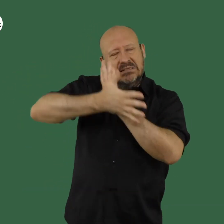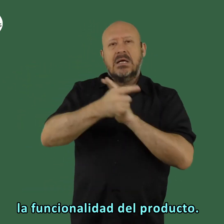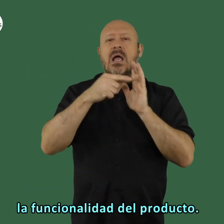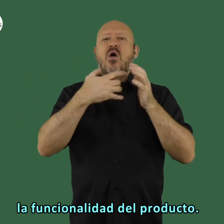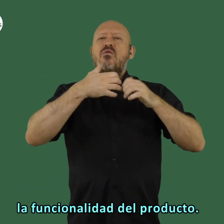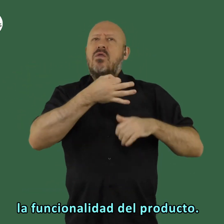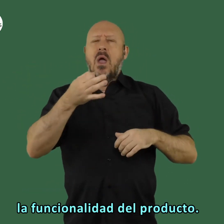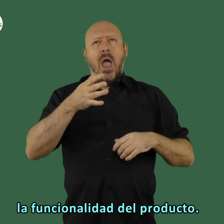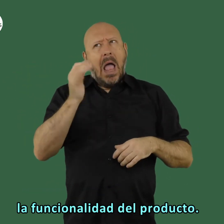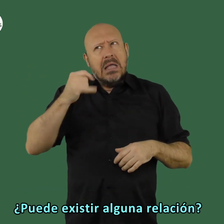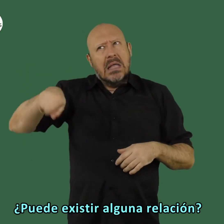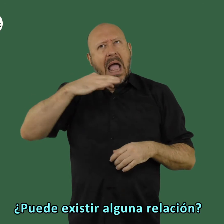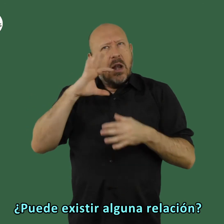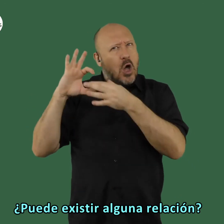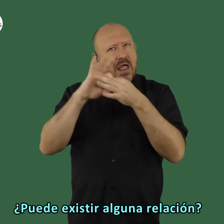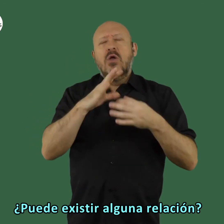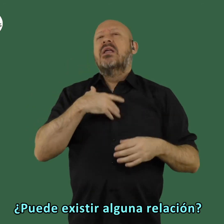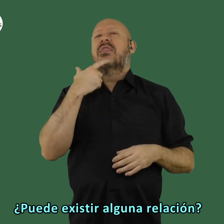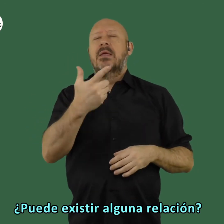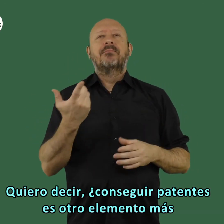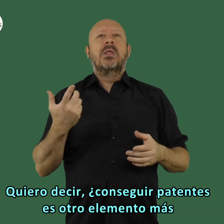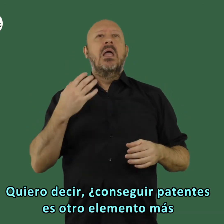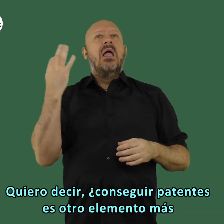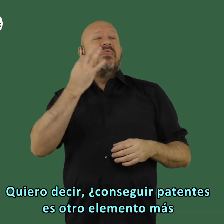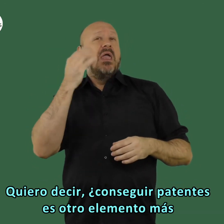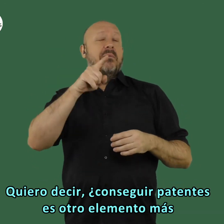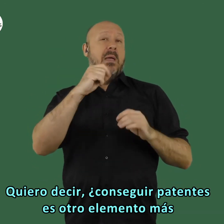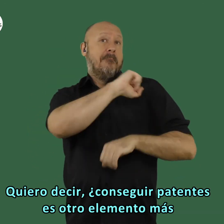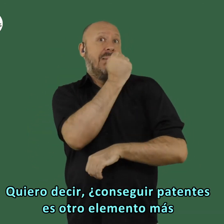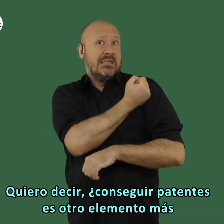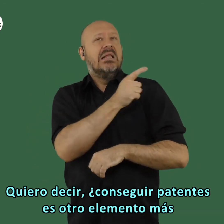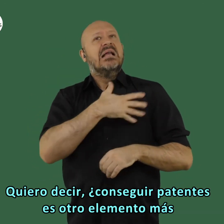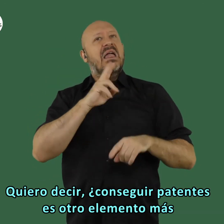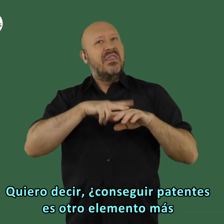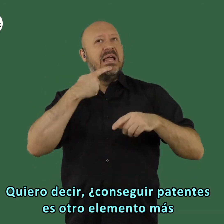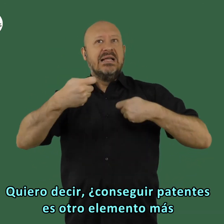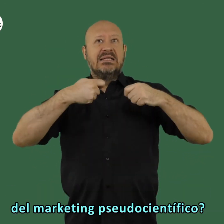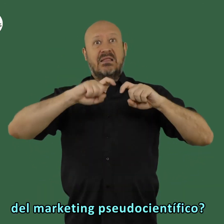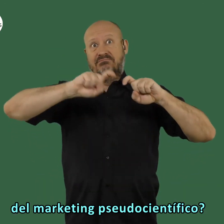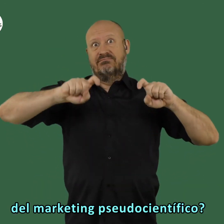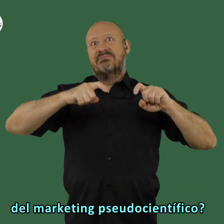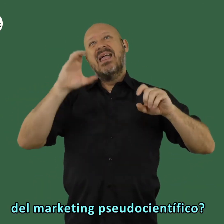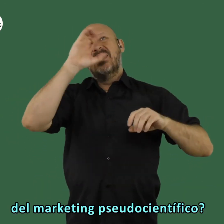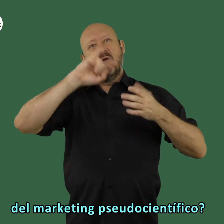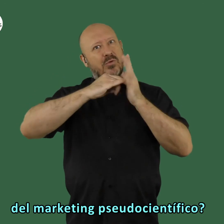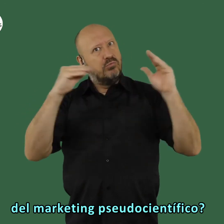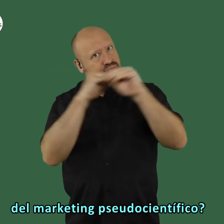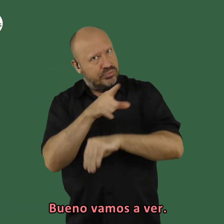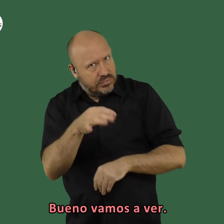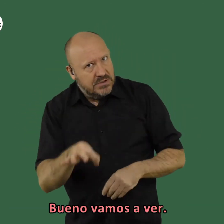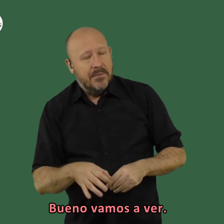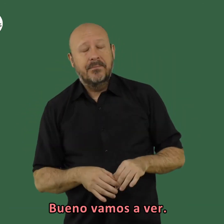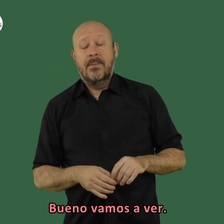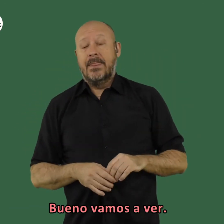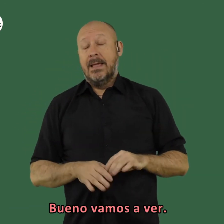describir la funcionalidad del producto puede existir alguna relación quiero decir conseguir patentes es otro elemento más del marketing pseudocientífico